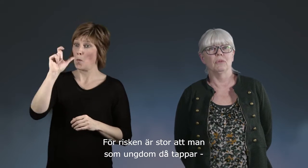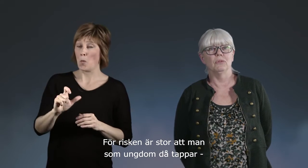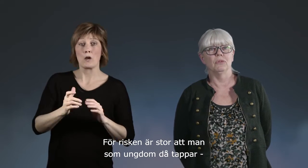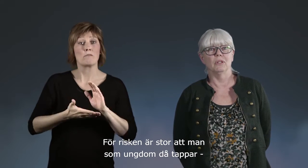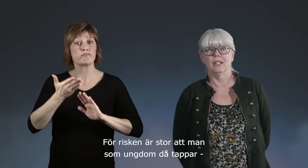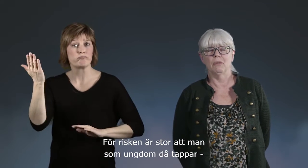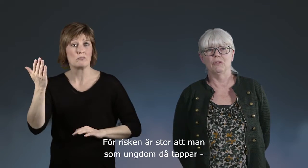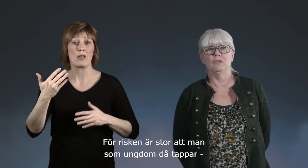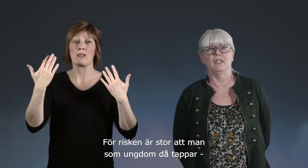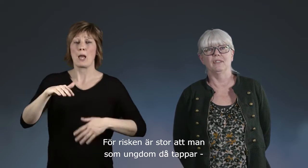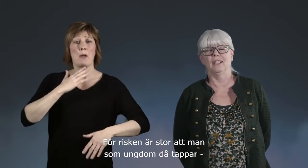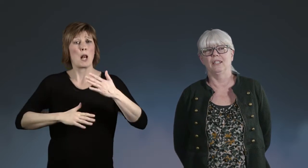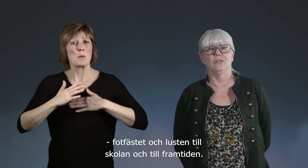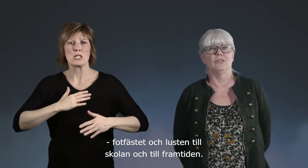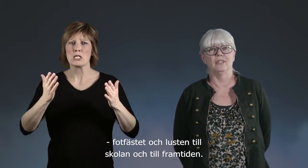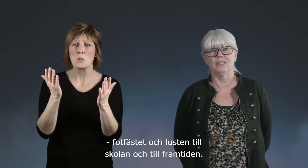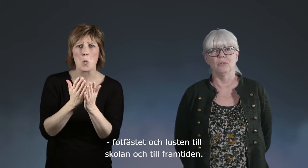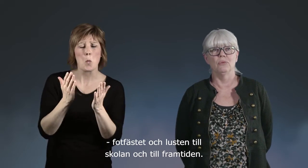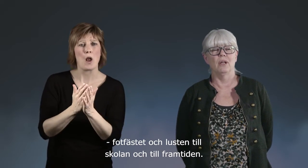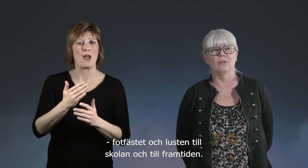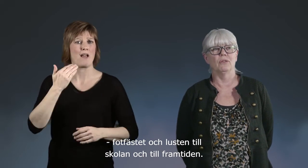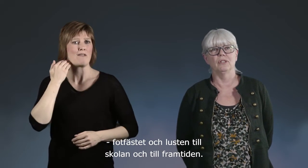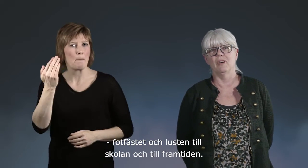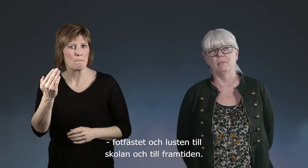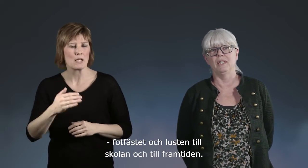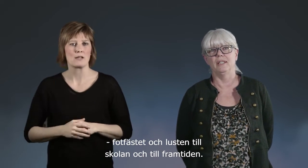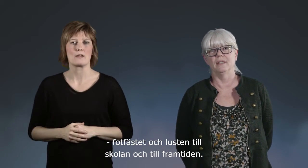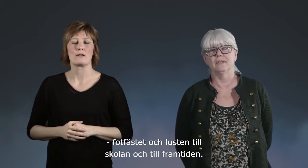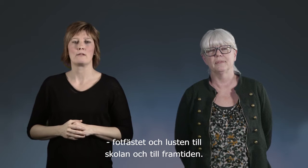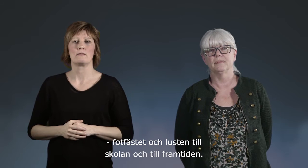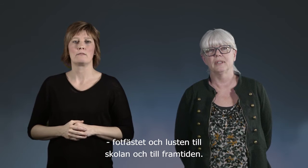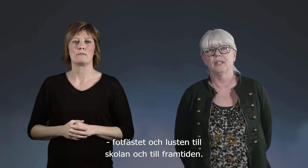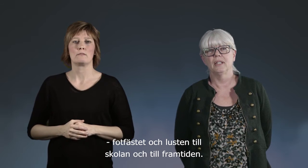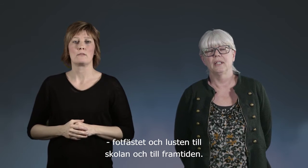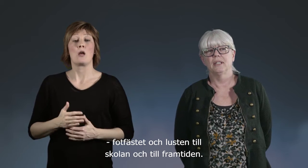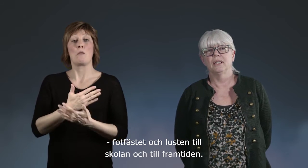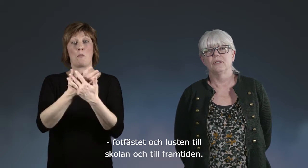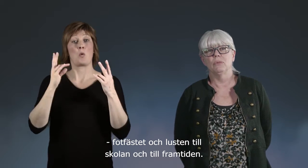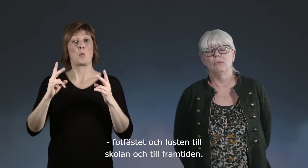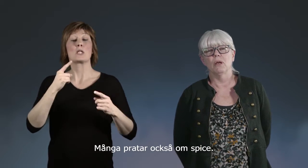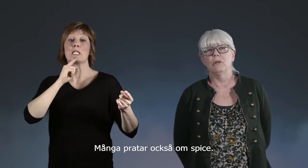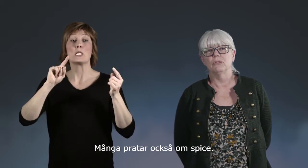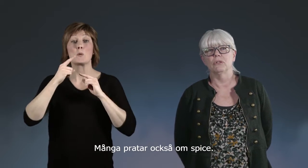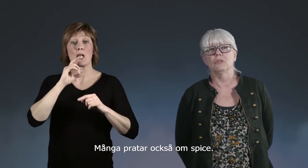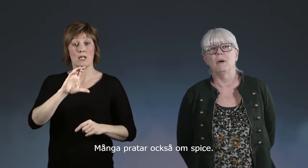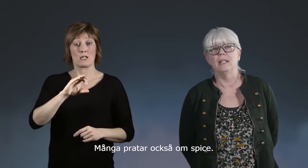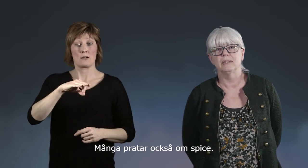ung då tappar fotfästet, lusten till skolan och till framtiden. Många pratar också om spice.